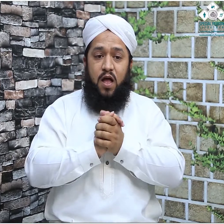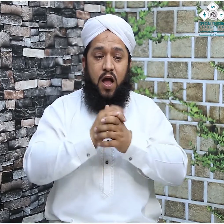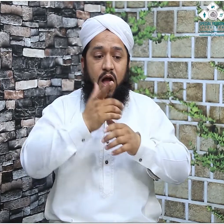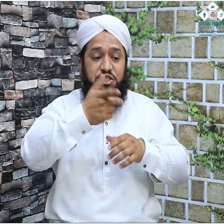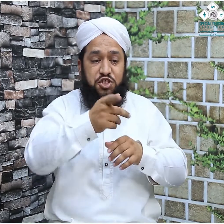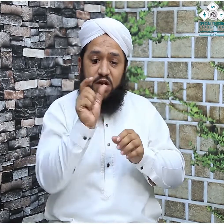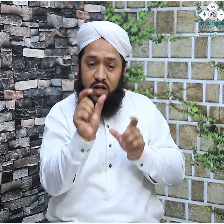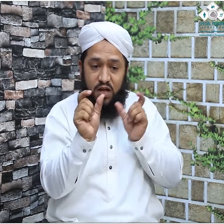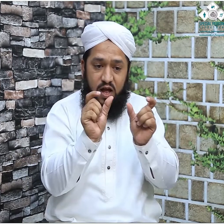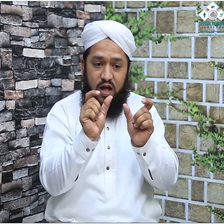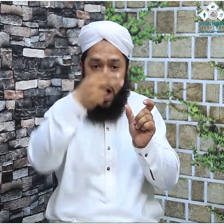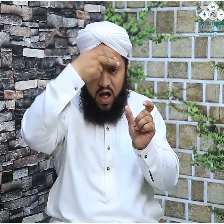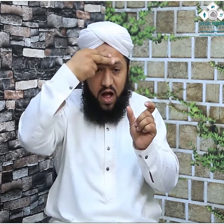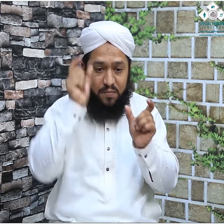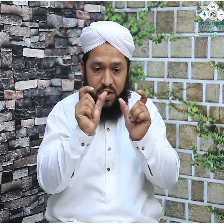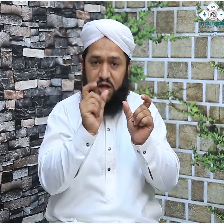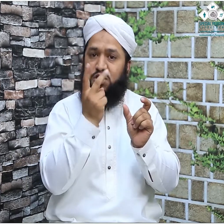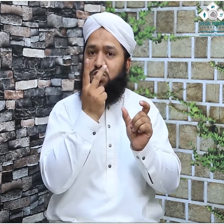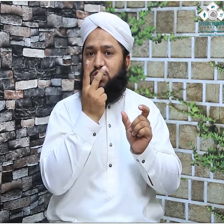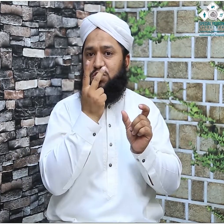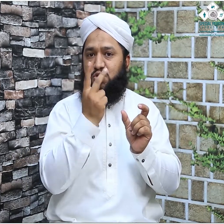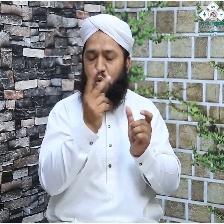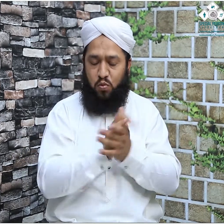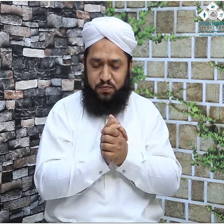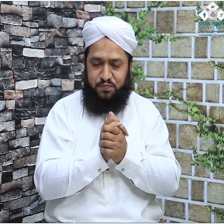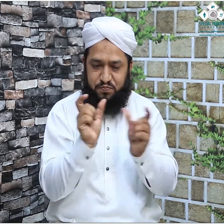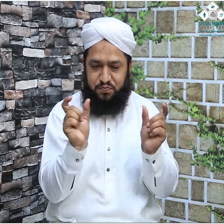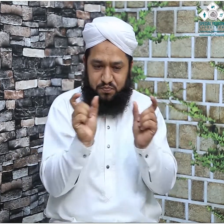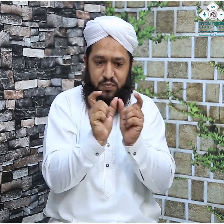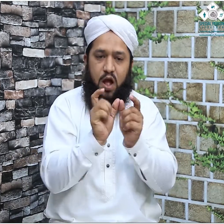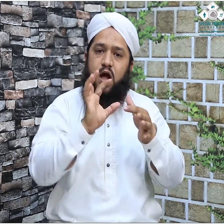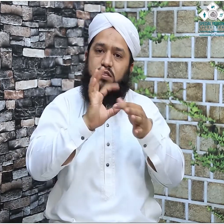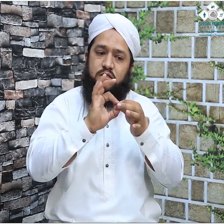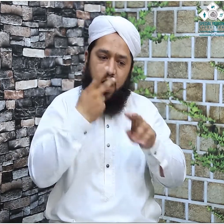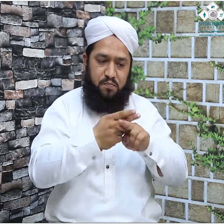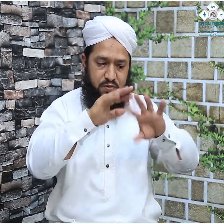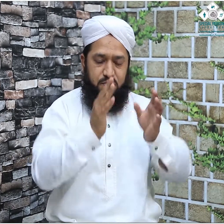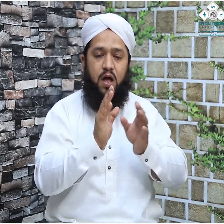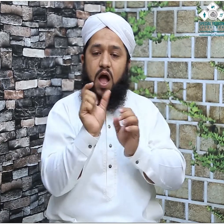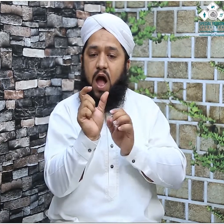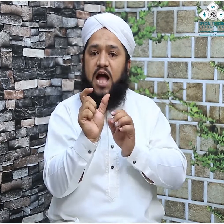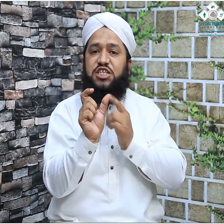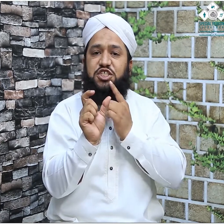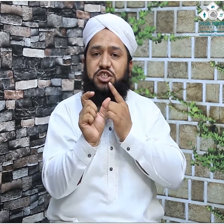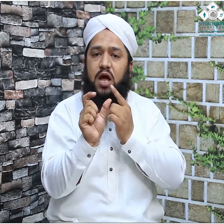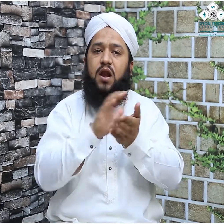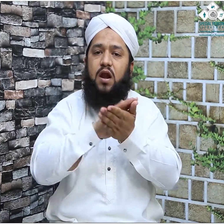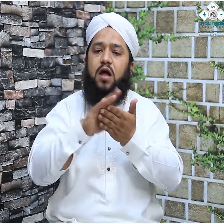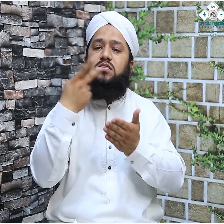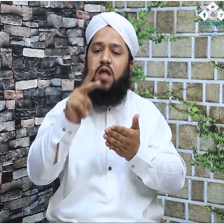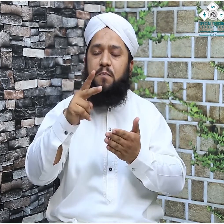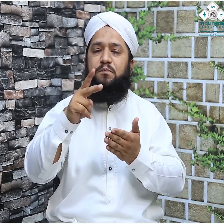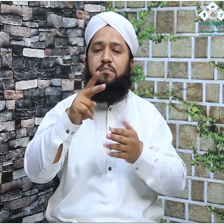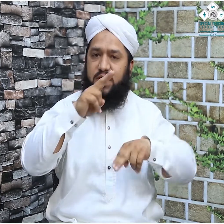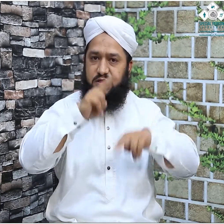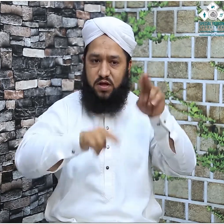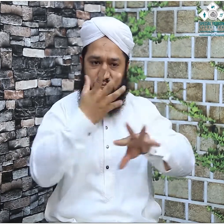الفاظ کا کامبینیشن ہے دو الفاظ مل کر یہ لفظ بنا ہے حجر عربی میں پتھر کو کہتے ہیں اور اسوت یہ